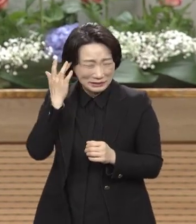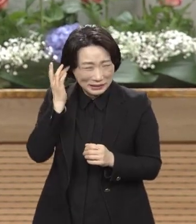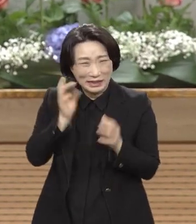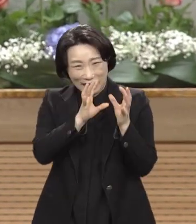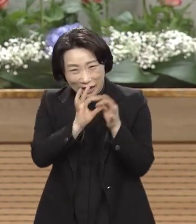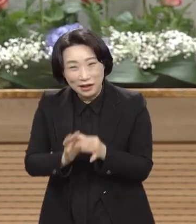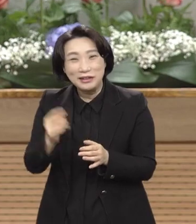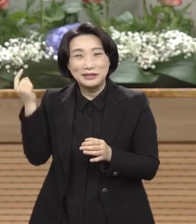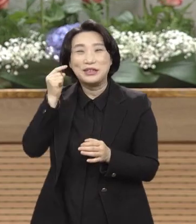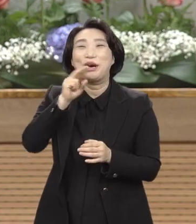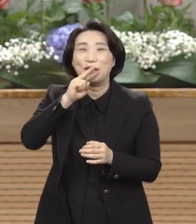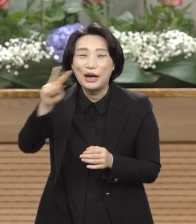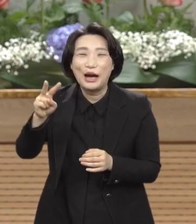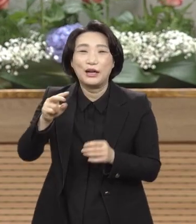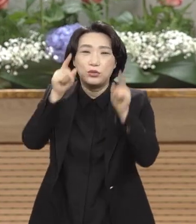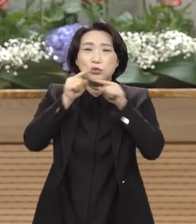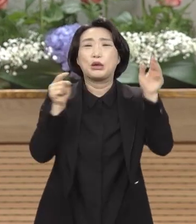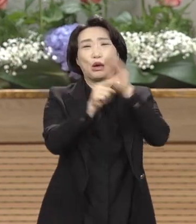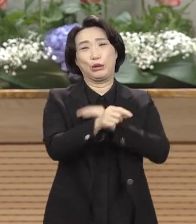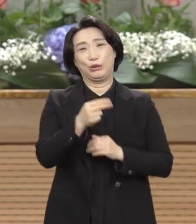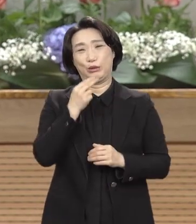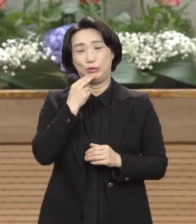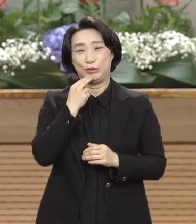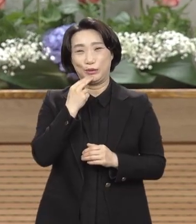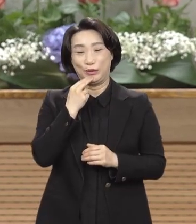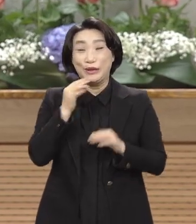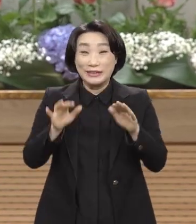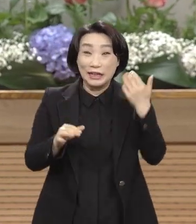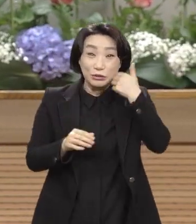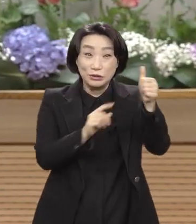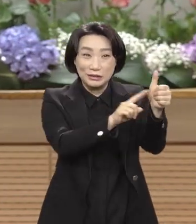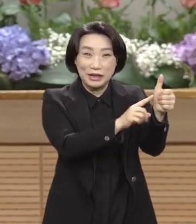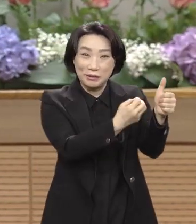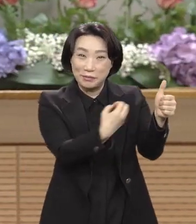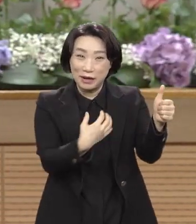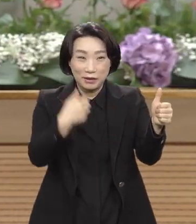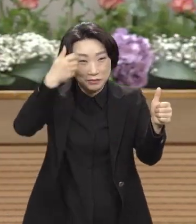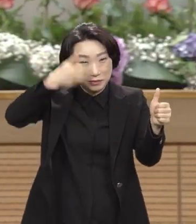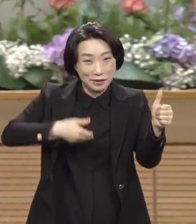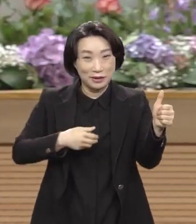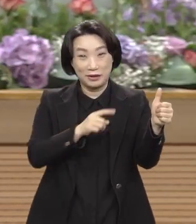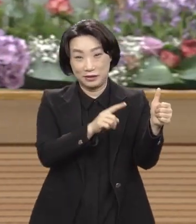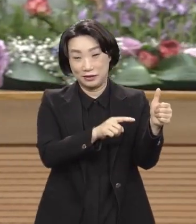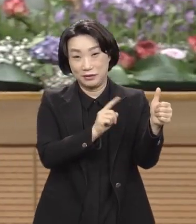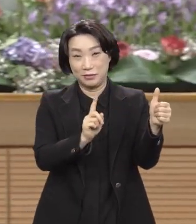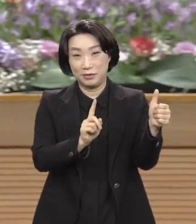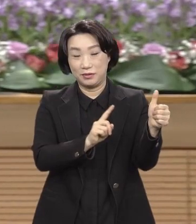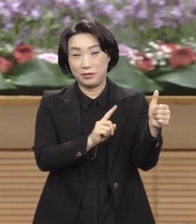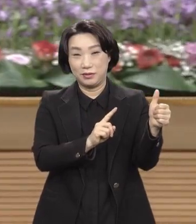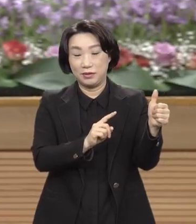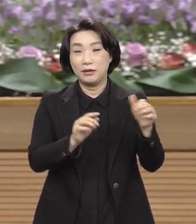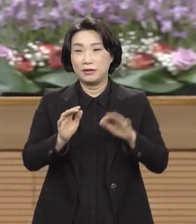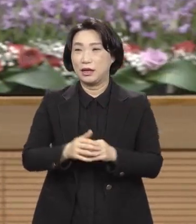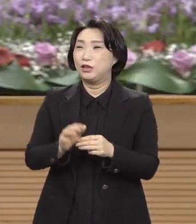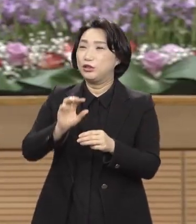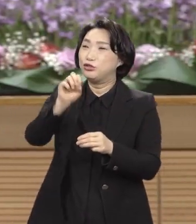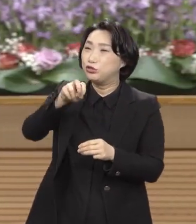아멘 어떤 사람은 저보고 그런 분도 있어요 윤석전 목사는